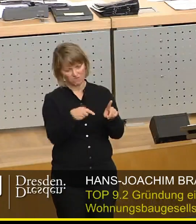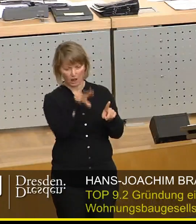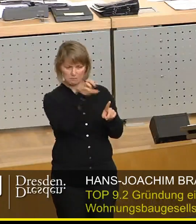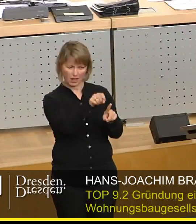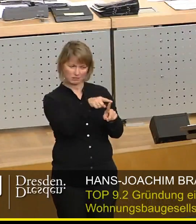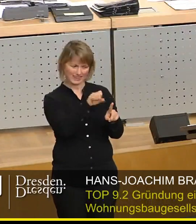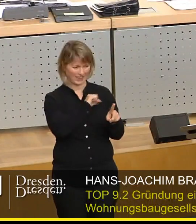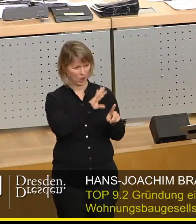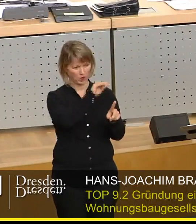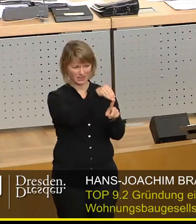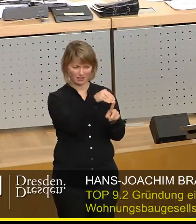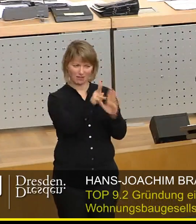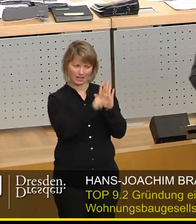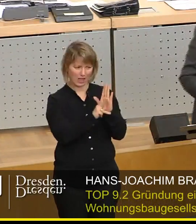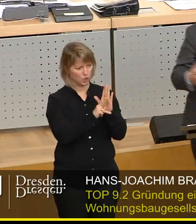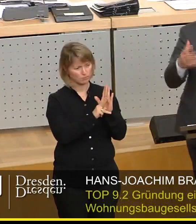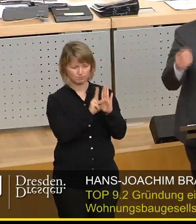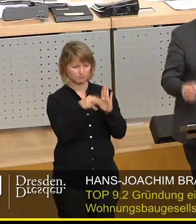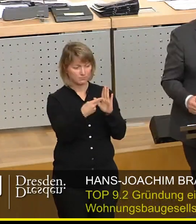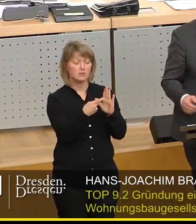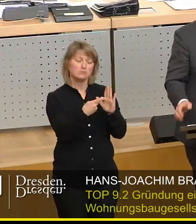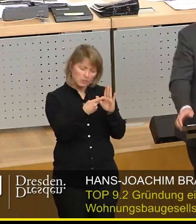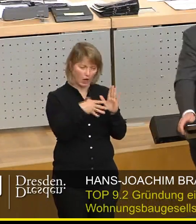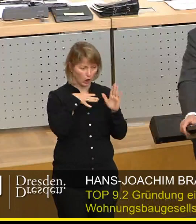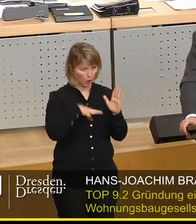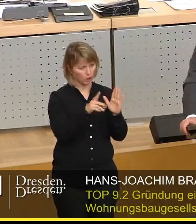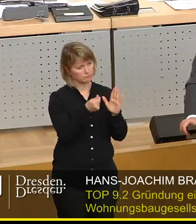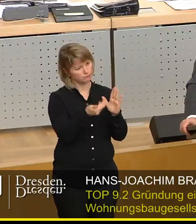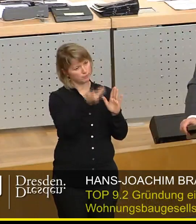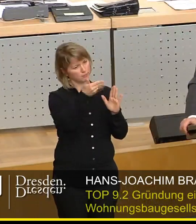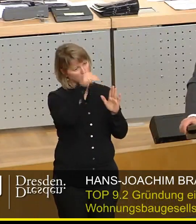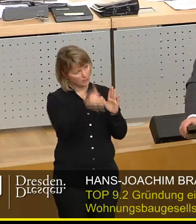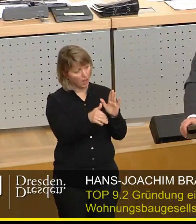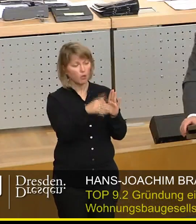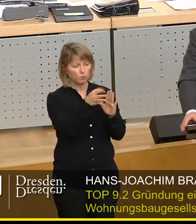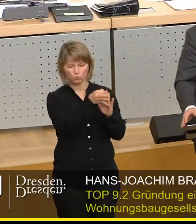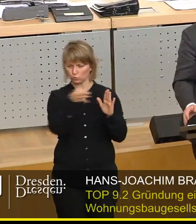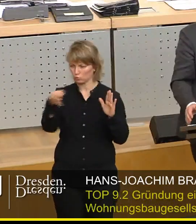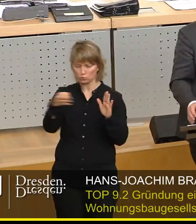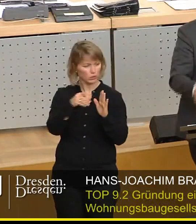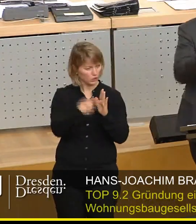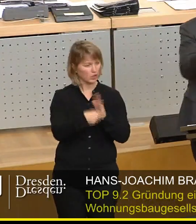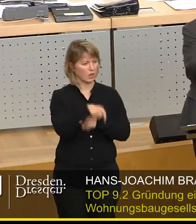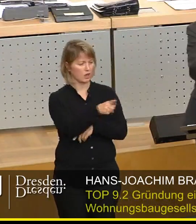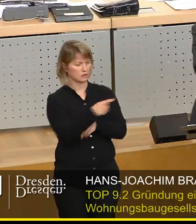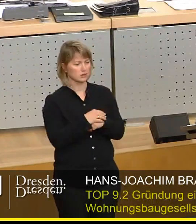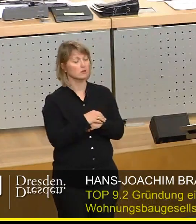Anführungszeichen, also unter diesen Kriterien, weil Sie Gott sei Dank wirtschaftlich die Mieter in eine bessere Situation gekommen sind, dann zu